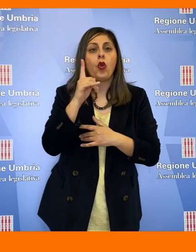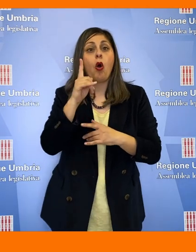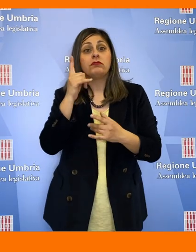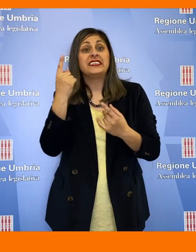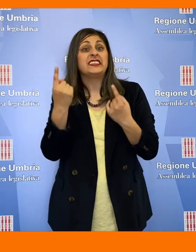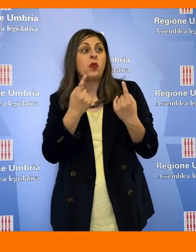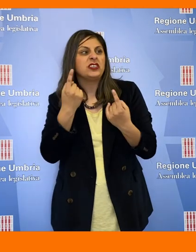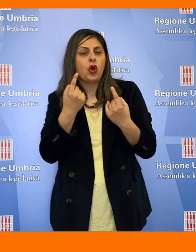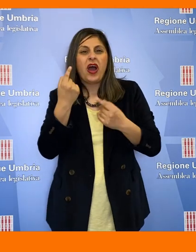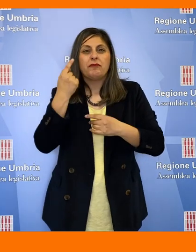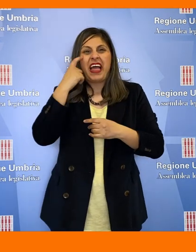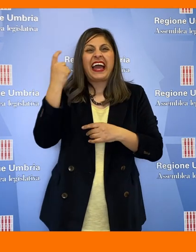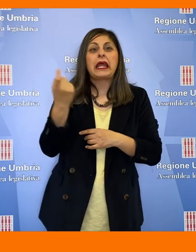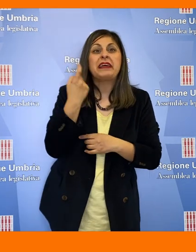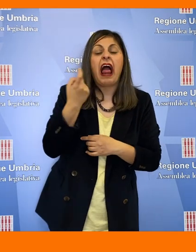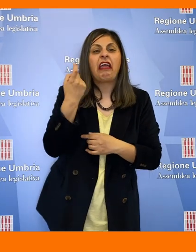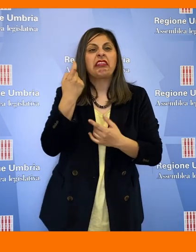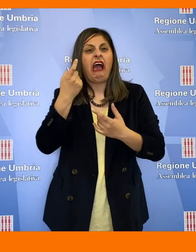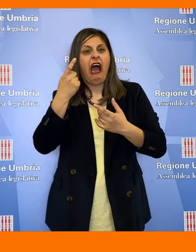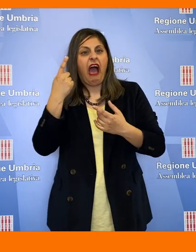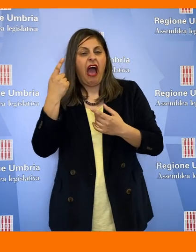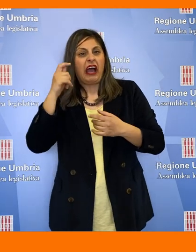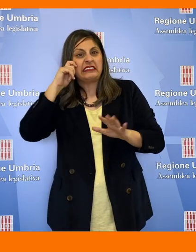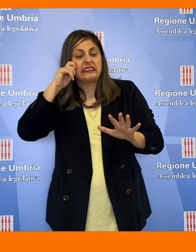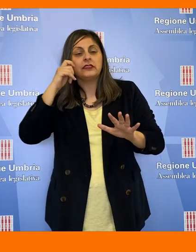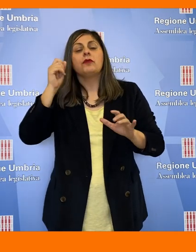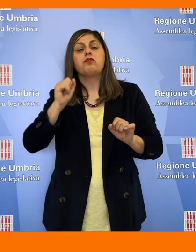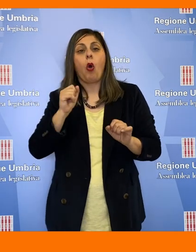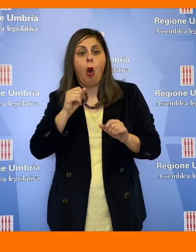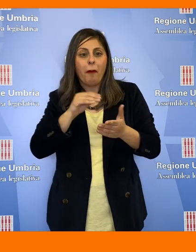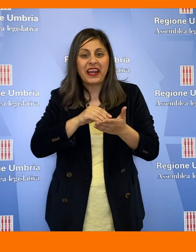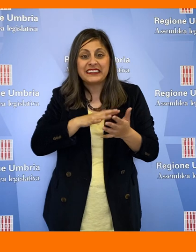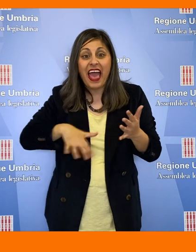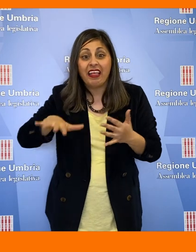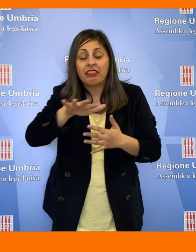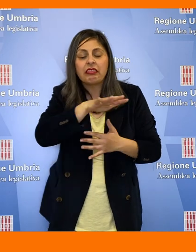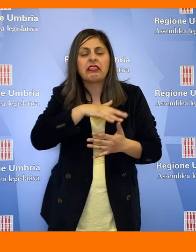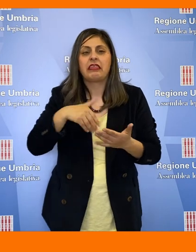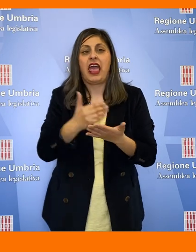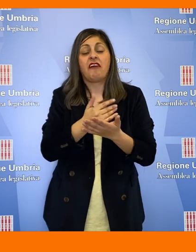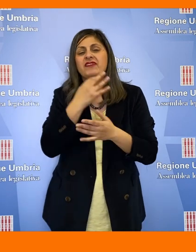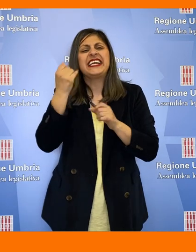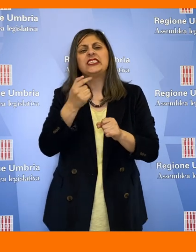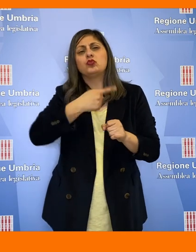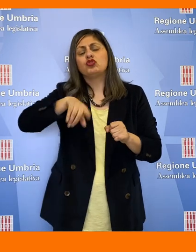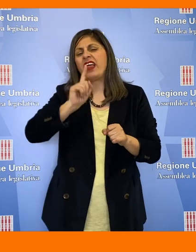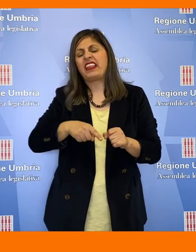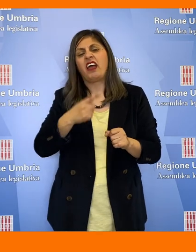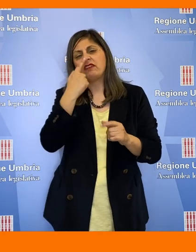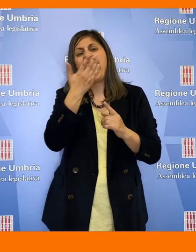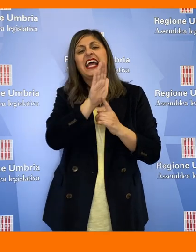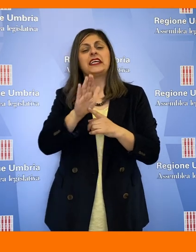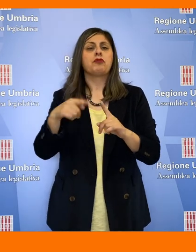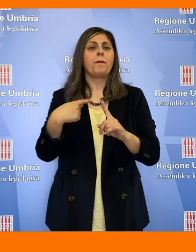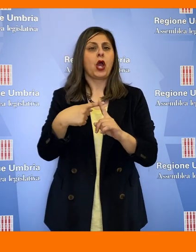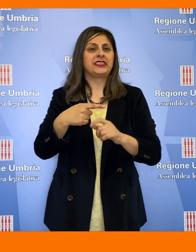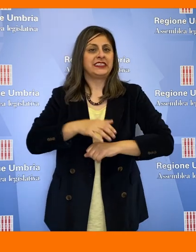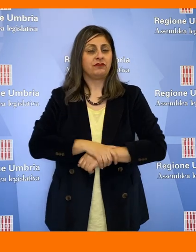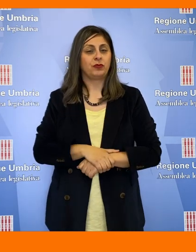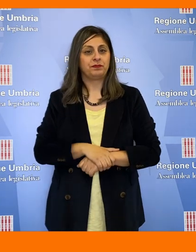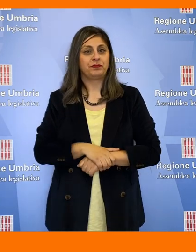episodi di criminalità possano essere presenti nella nostra regione, quindi le istituzioni devono dare il buon esempio.